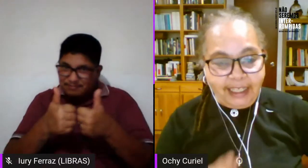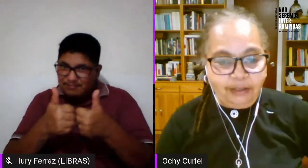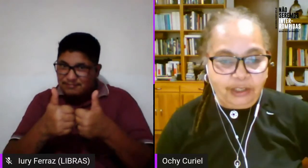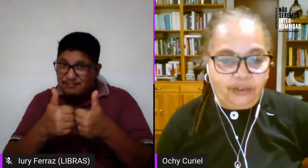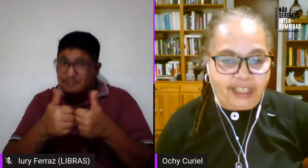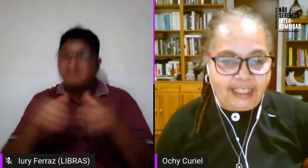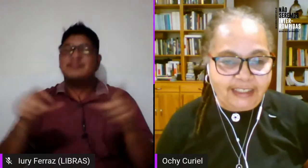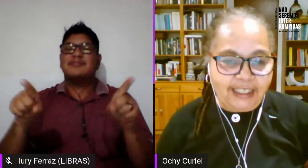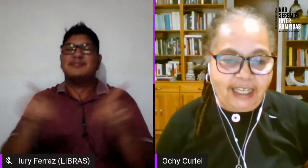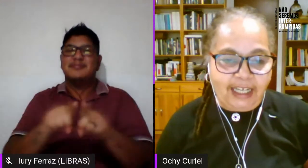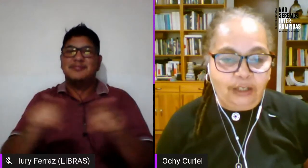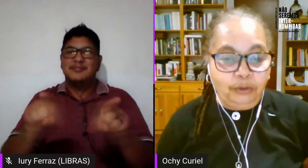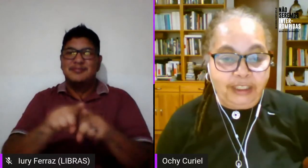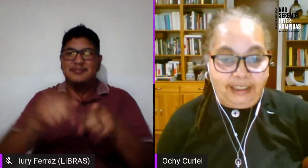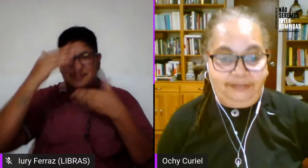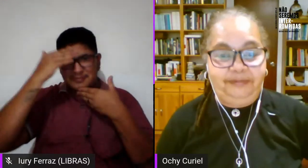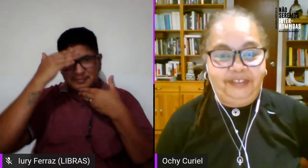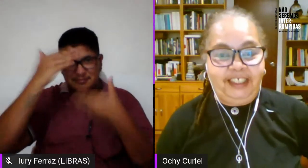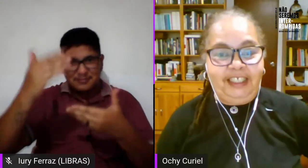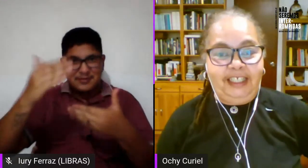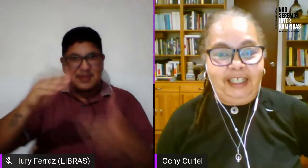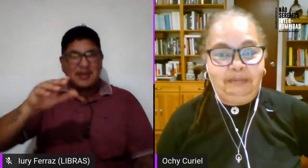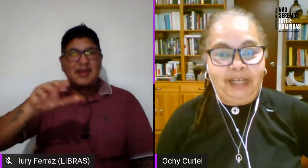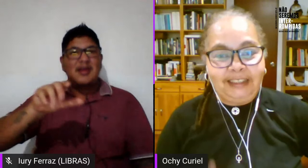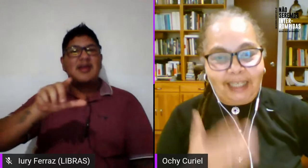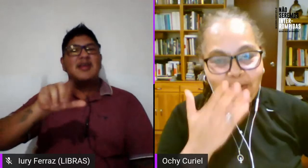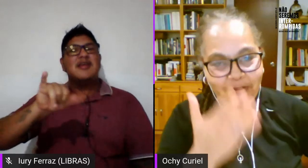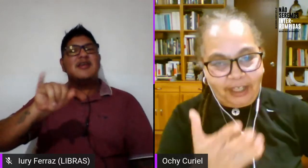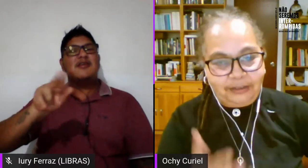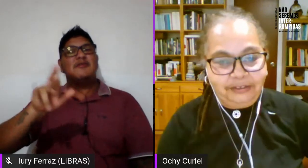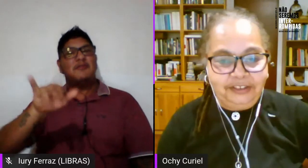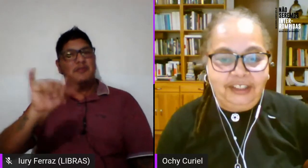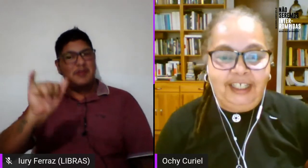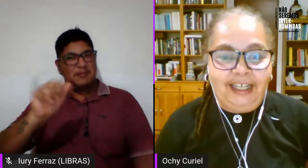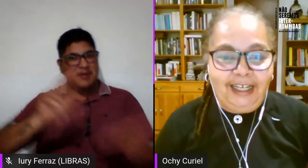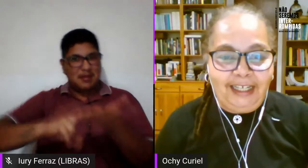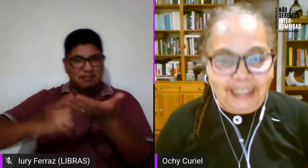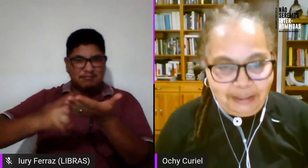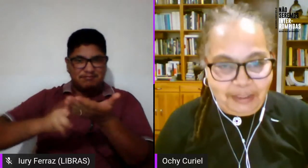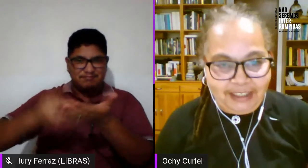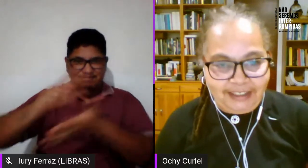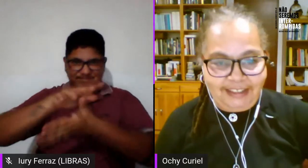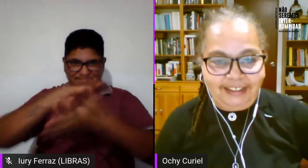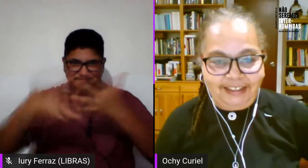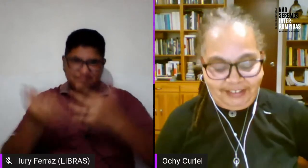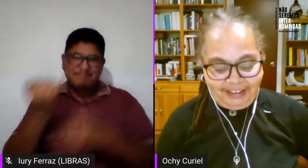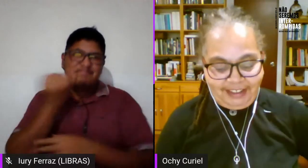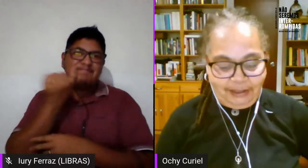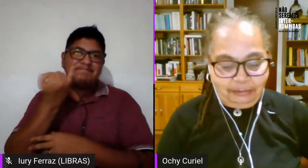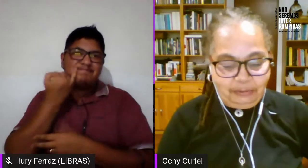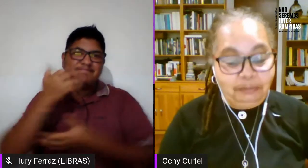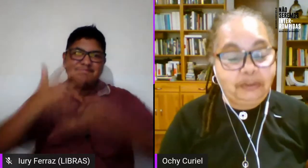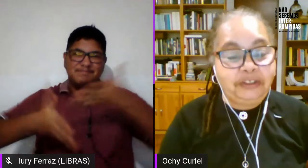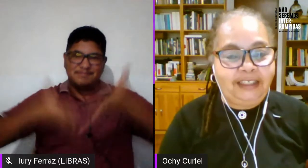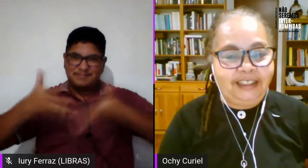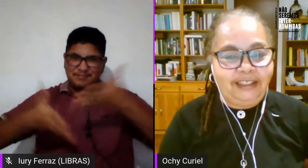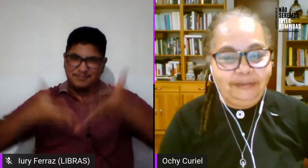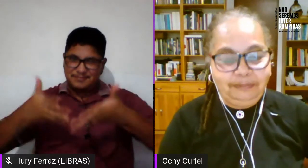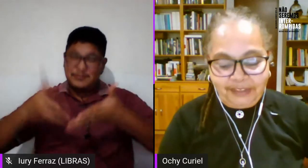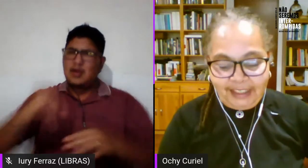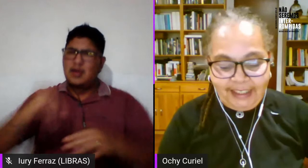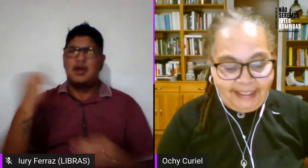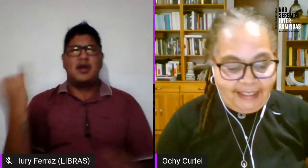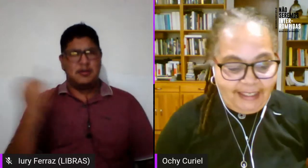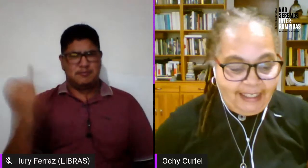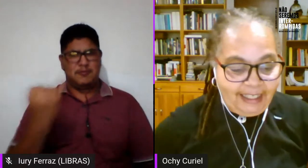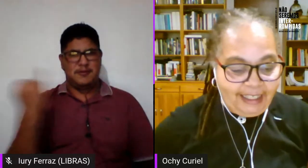também eu quero agradecer a Luri pela tradução a Libras é muito importante